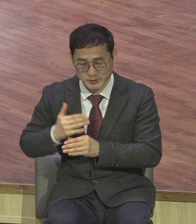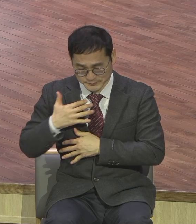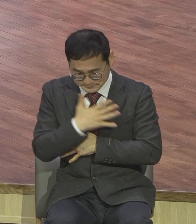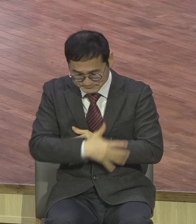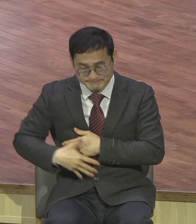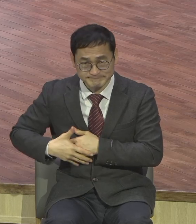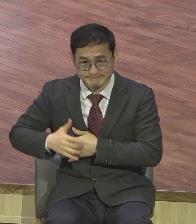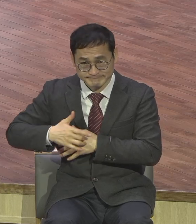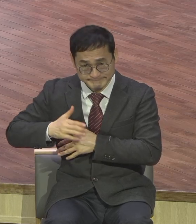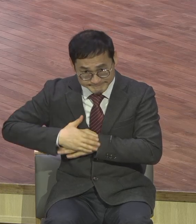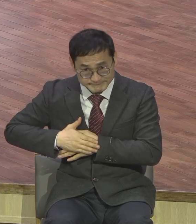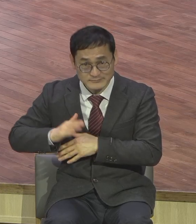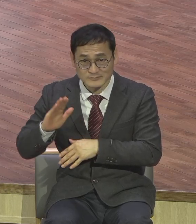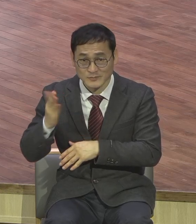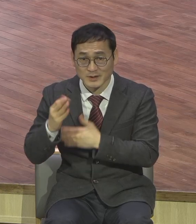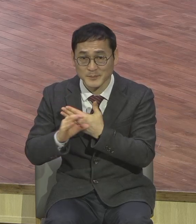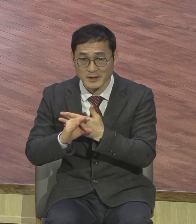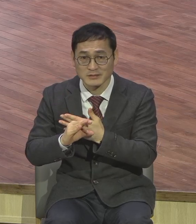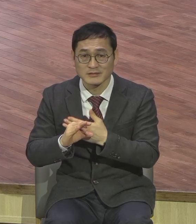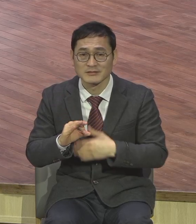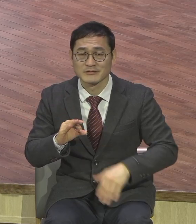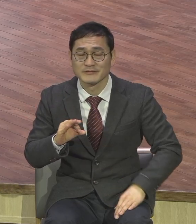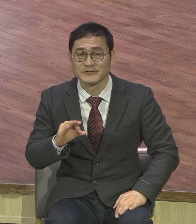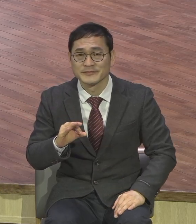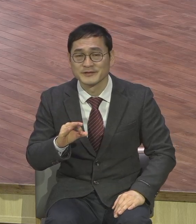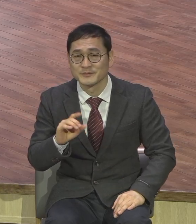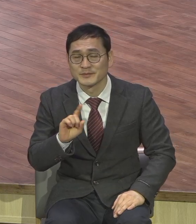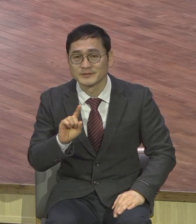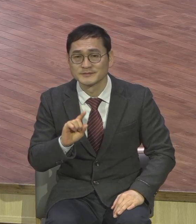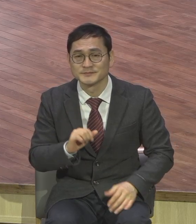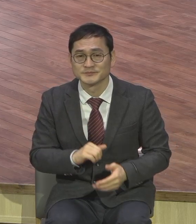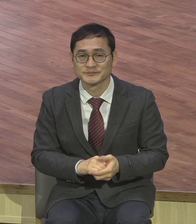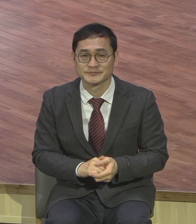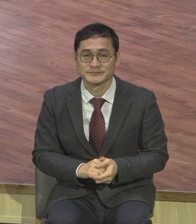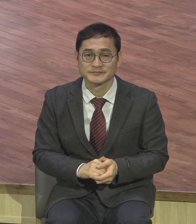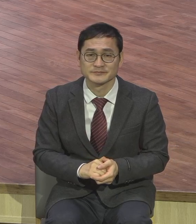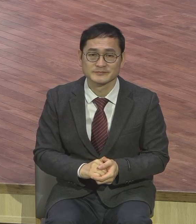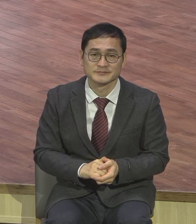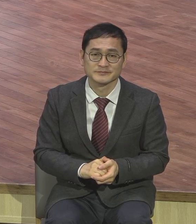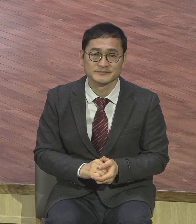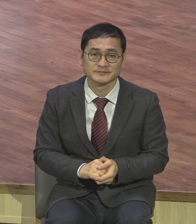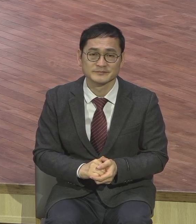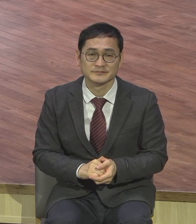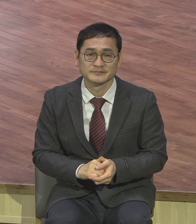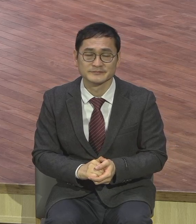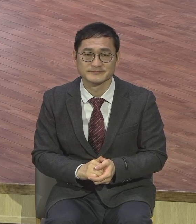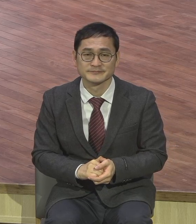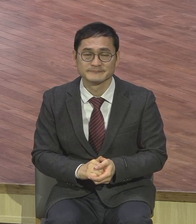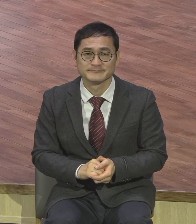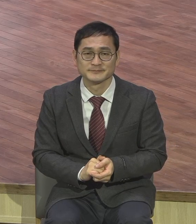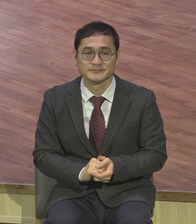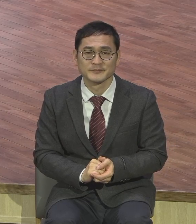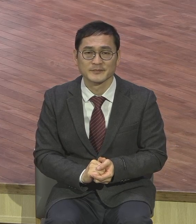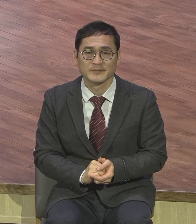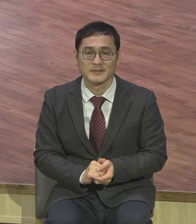잘되고 강건하기 때문에 여러분의 상태가 보금체질이 확 되어버리면 보금체질이